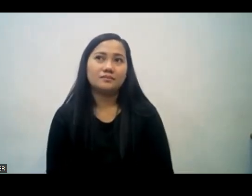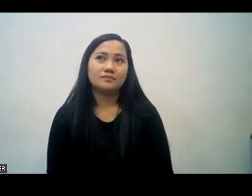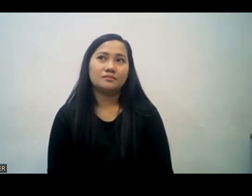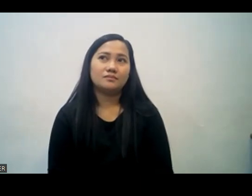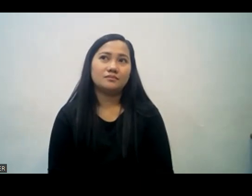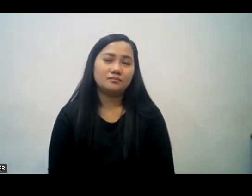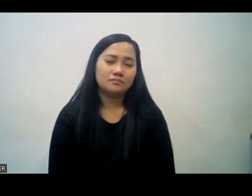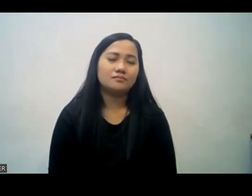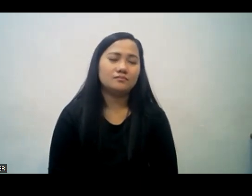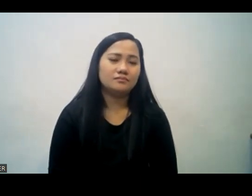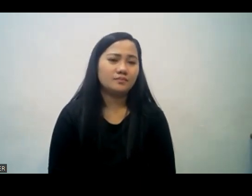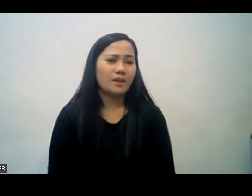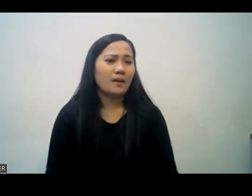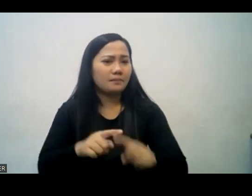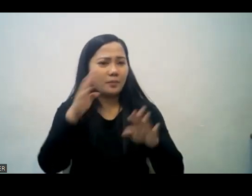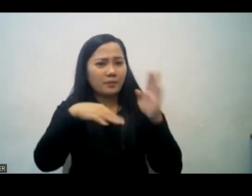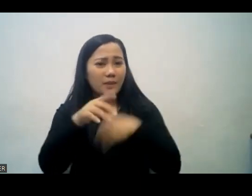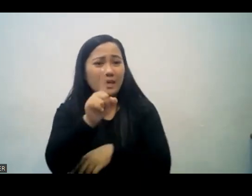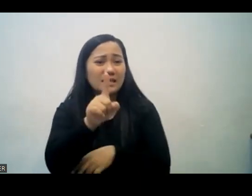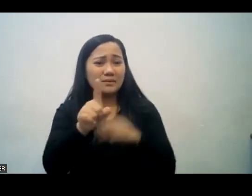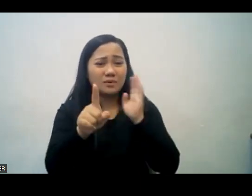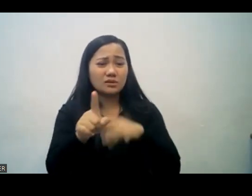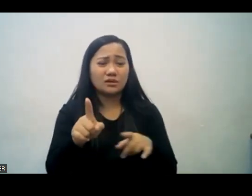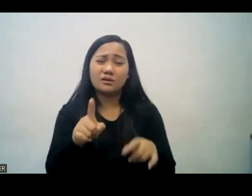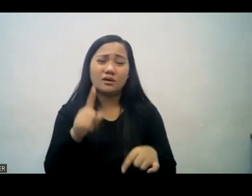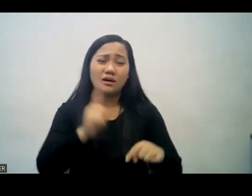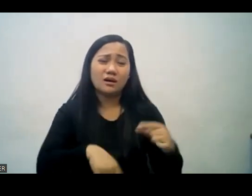couldn't do it ngunit yung kabatid na ito ay hindi niya kayang gawin